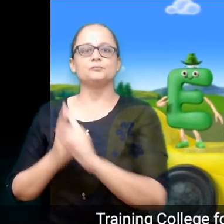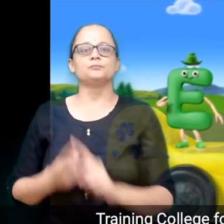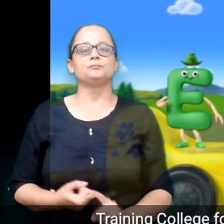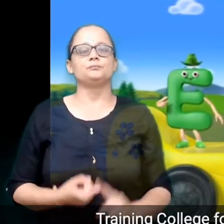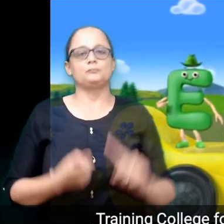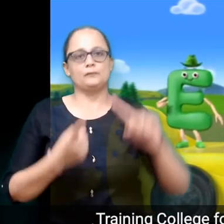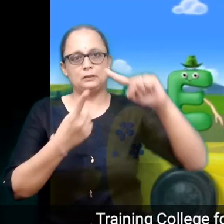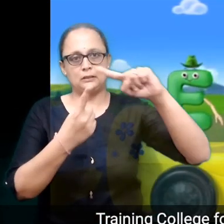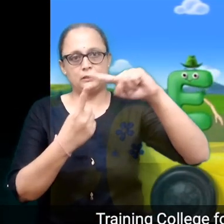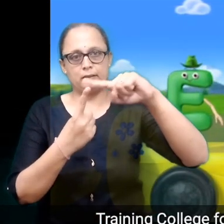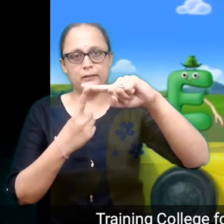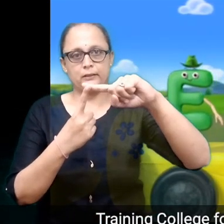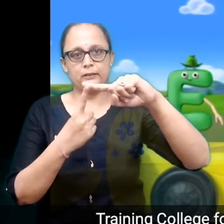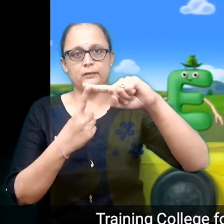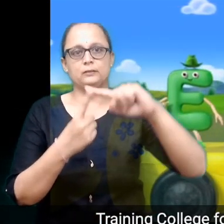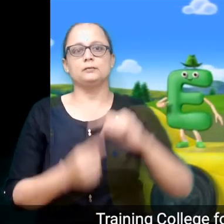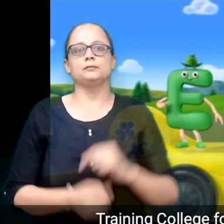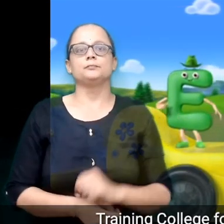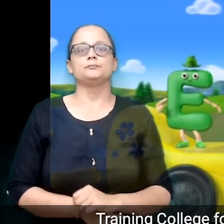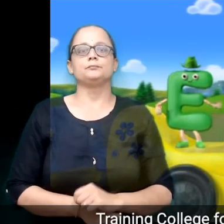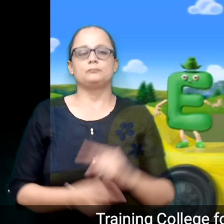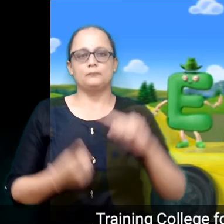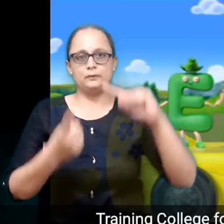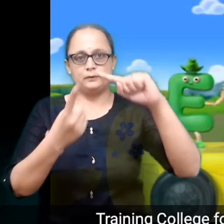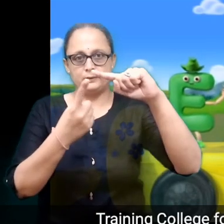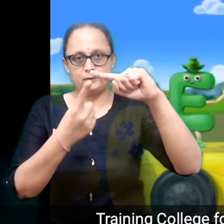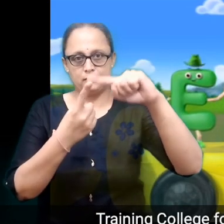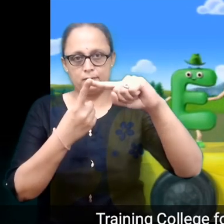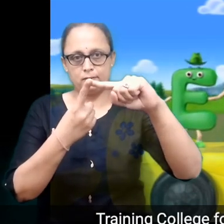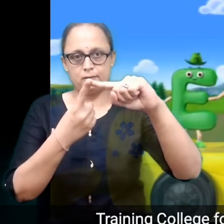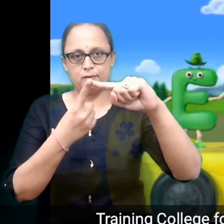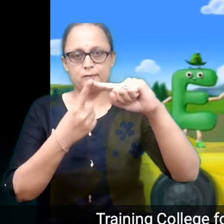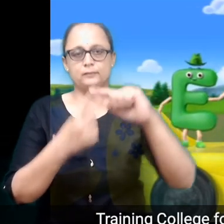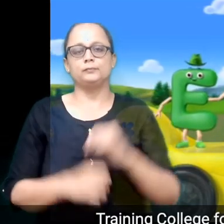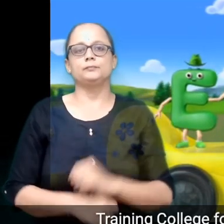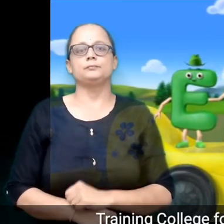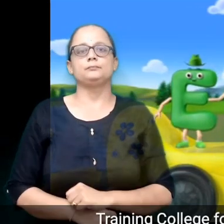E, E,